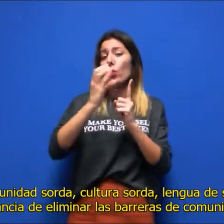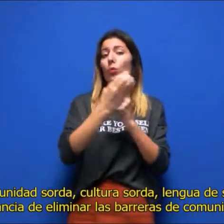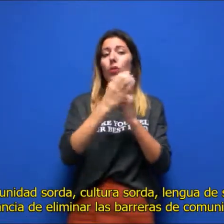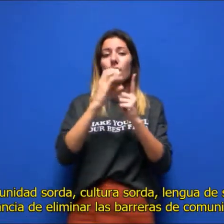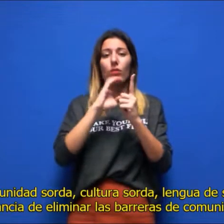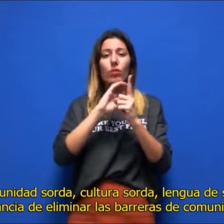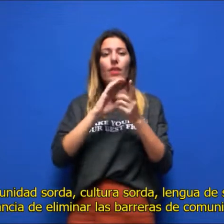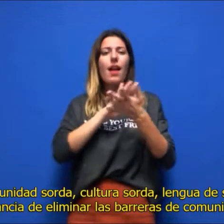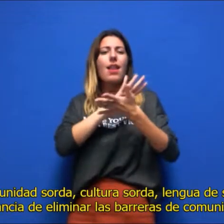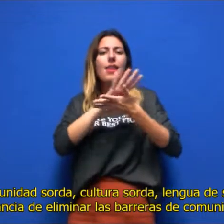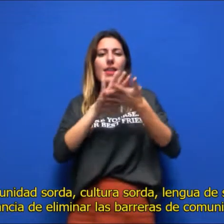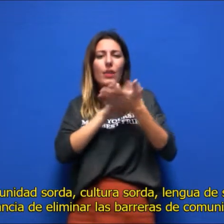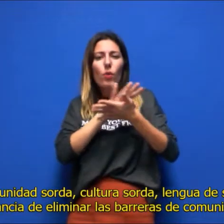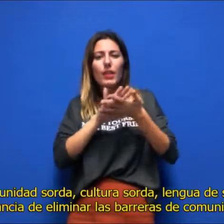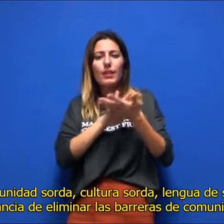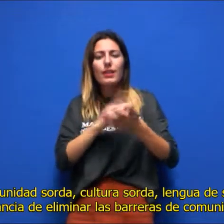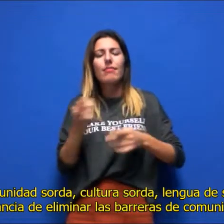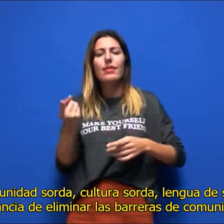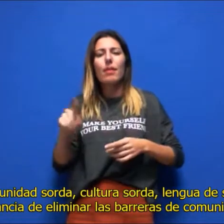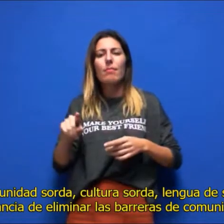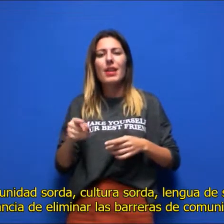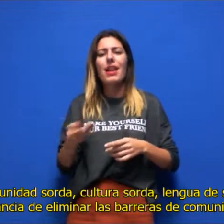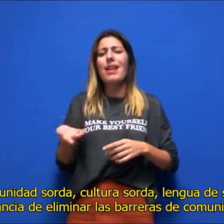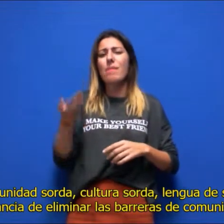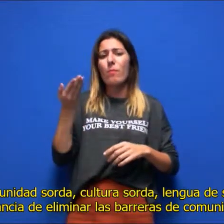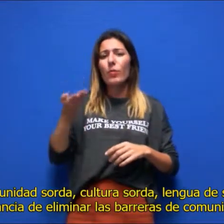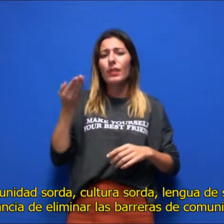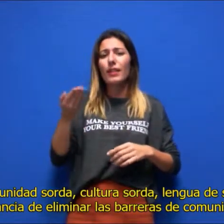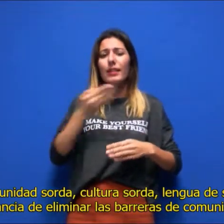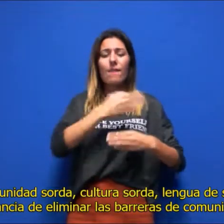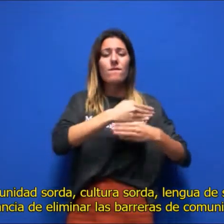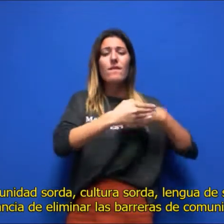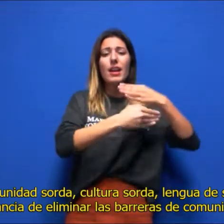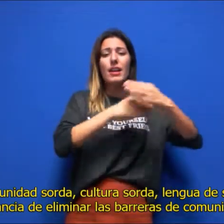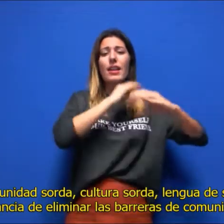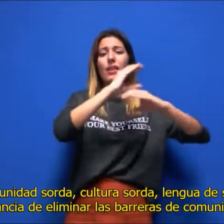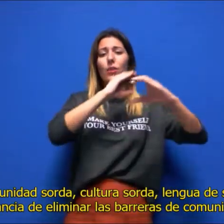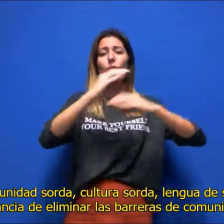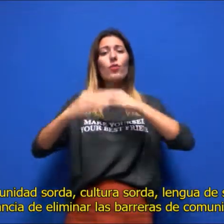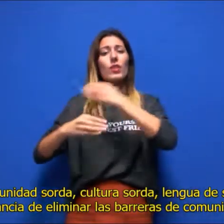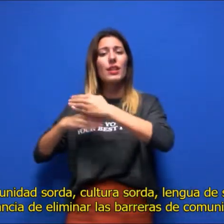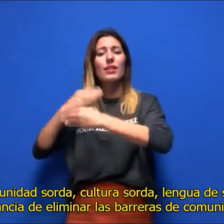lengua de signos y la importancia de eliminar las barreras de comunicación.